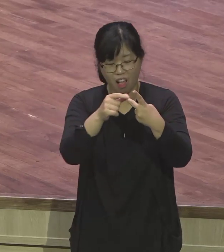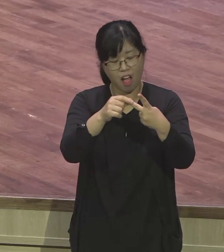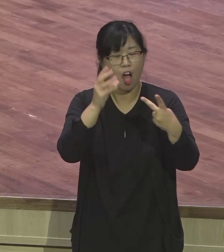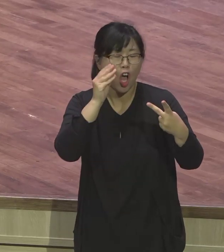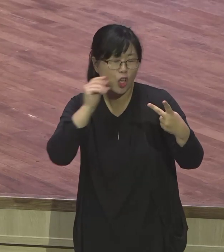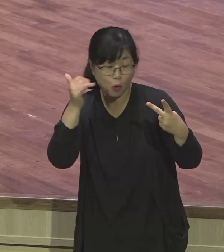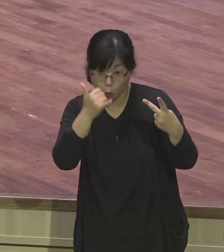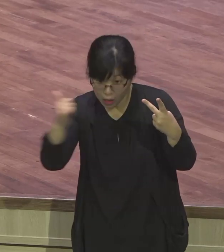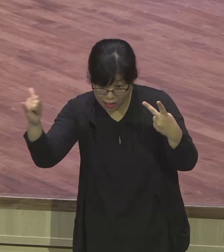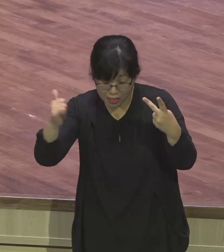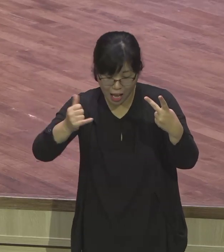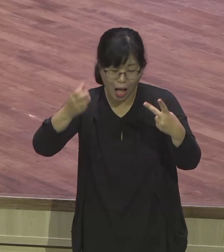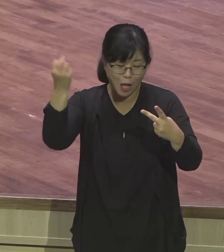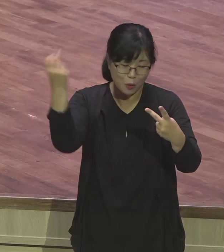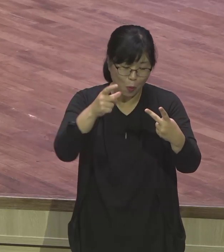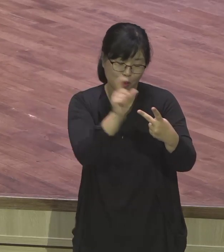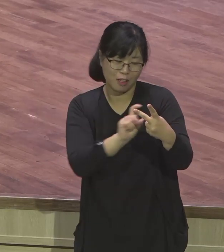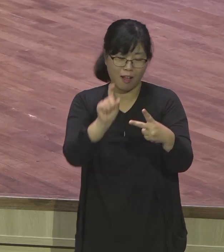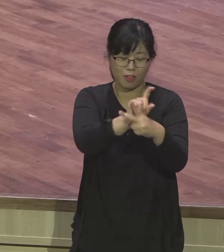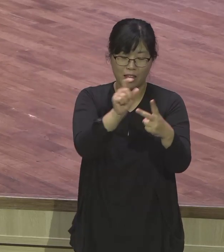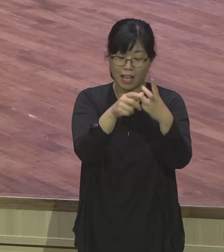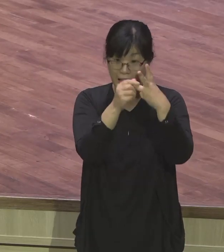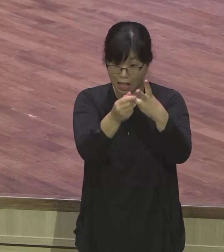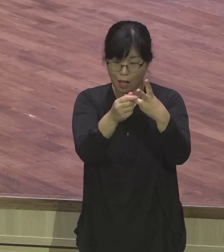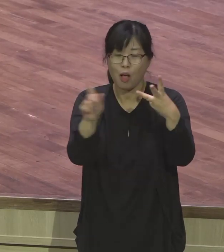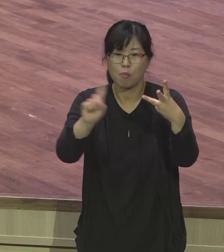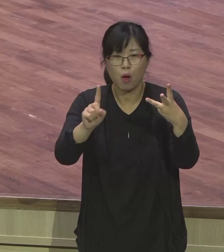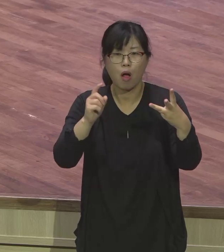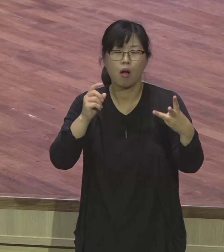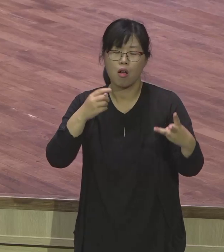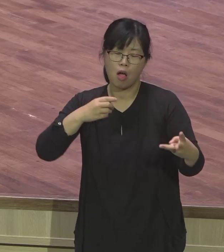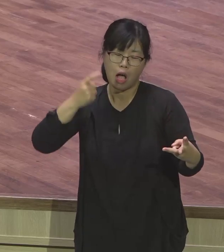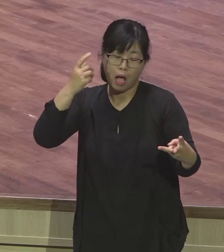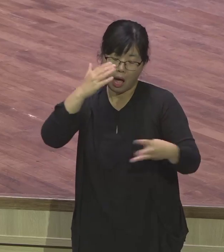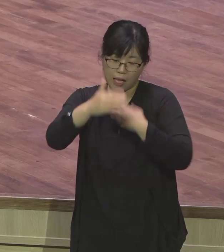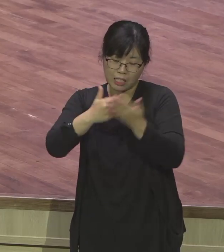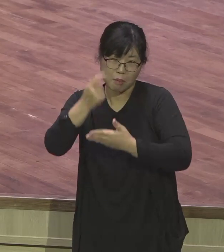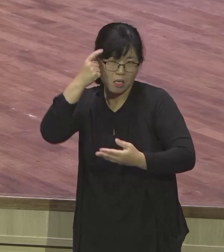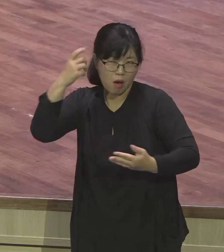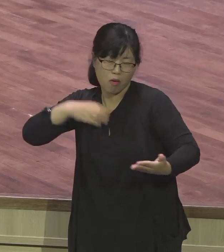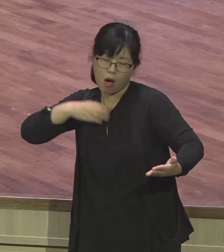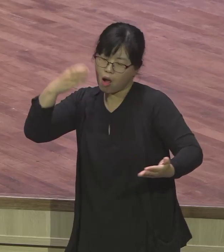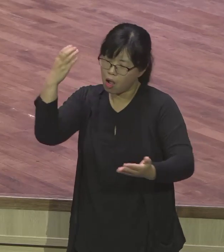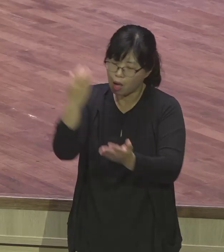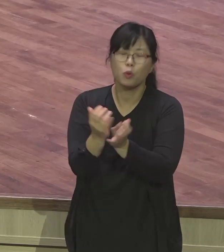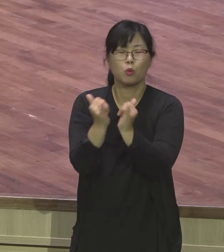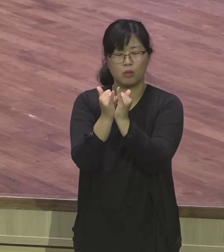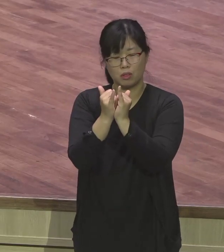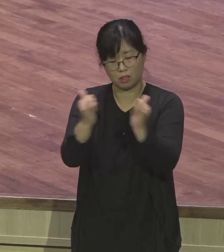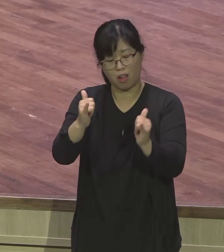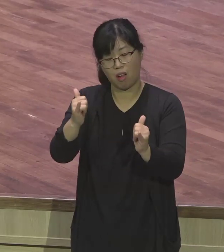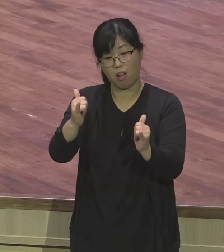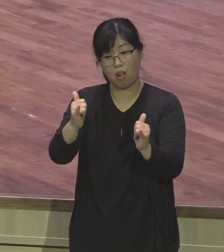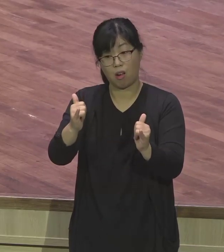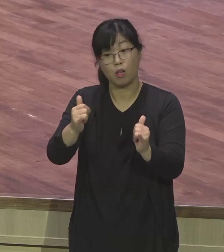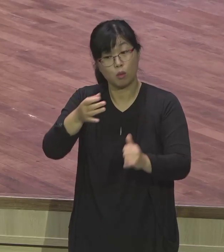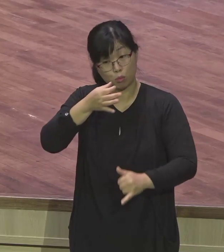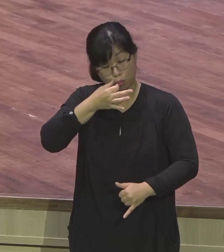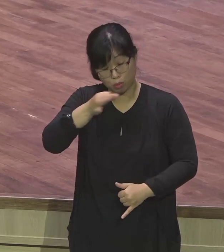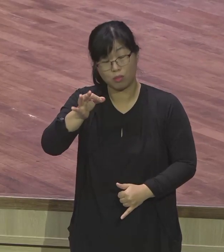CVDIP의 삶을 살면서 여러분의 삶이 한 해 한 해가 한 해